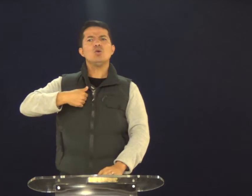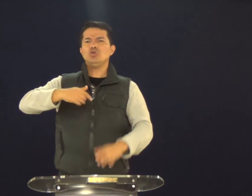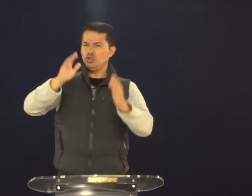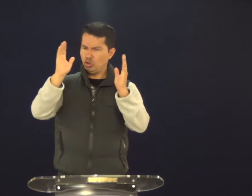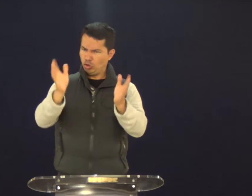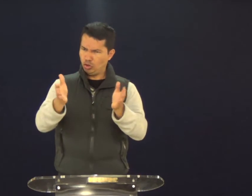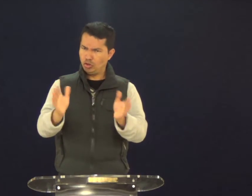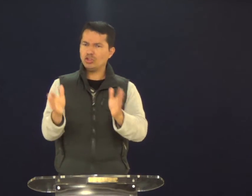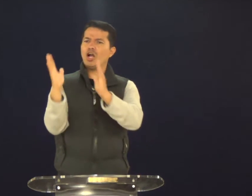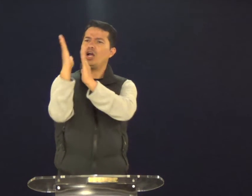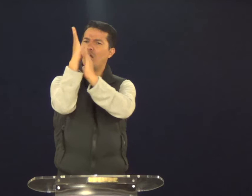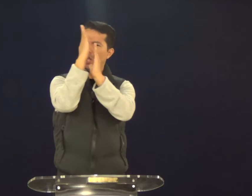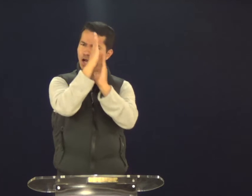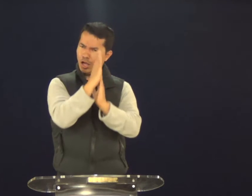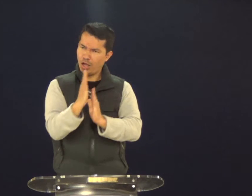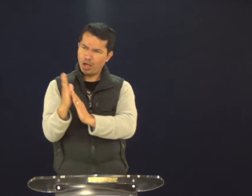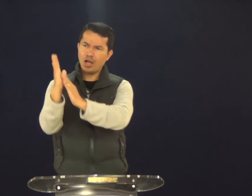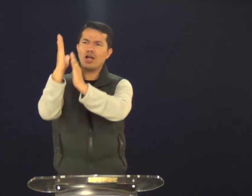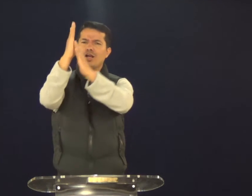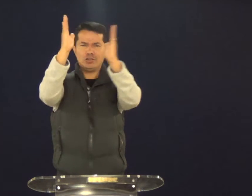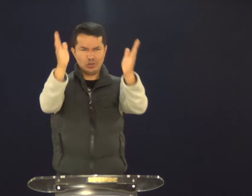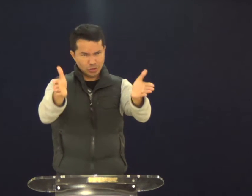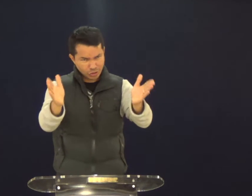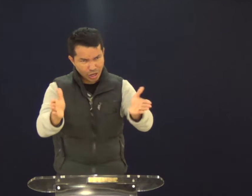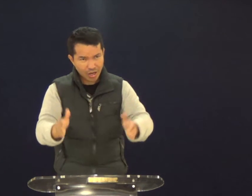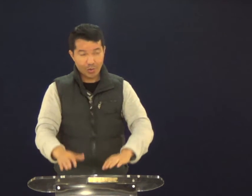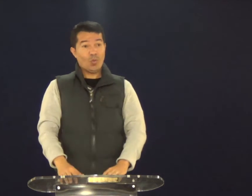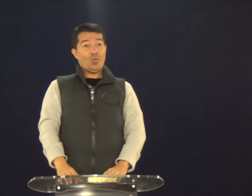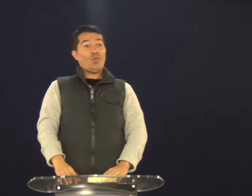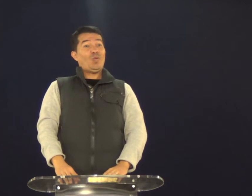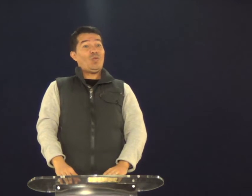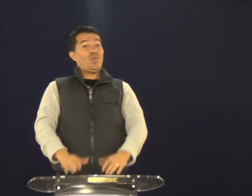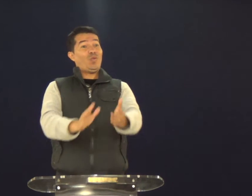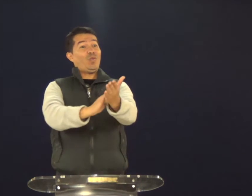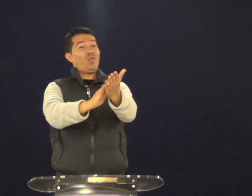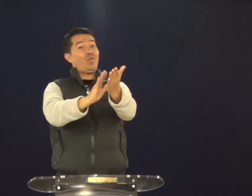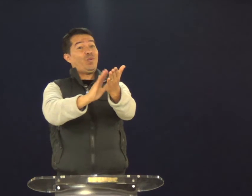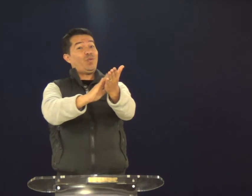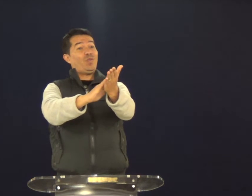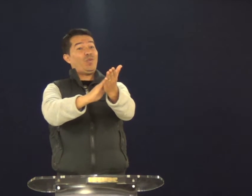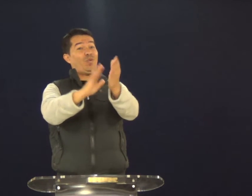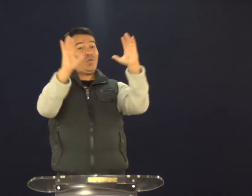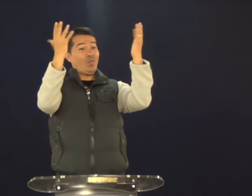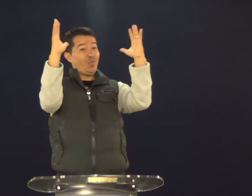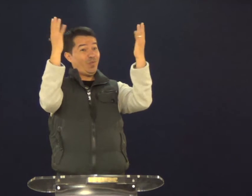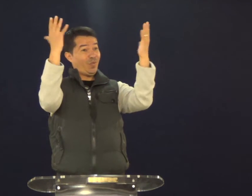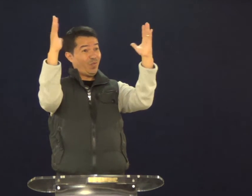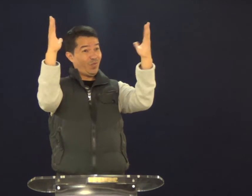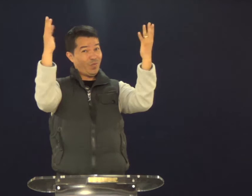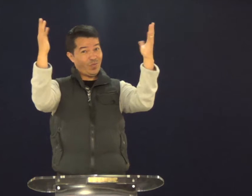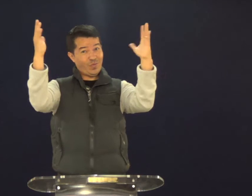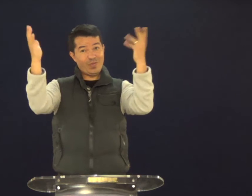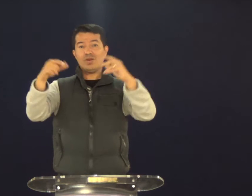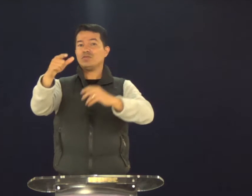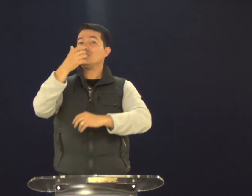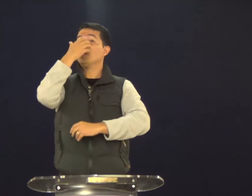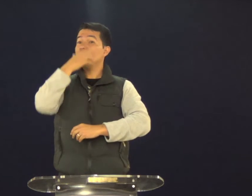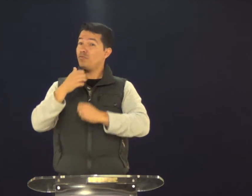pastor. Eu, eu já louvo o senhor. Já, já. Sim. E eu te digo, parabéns. Muito bem.